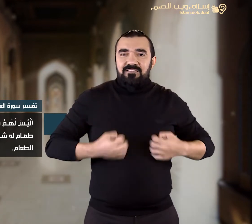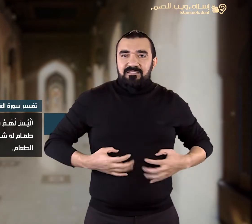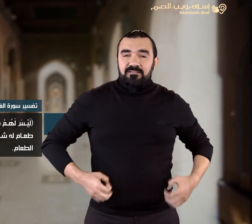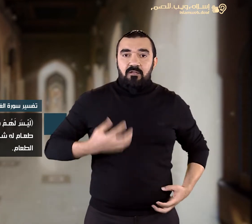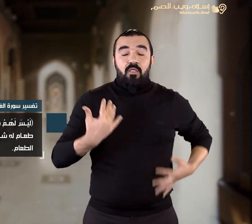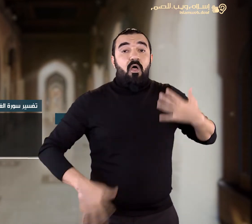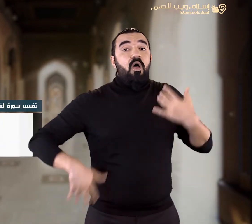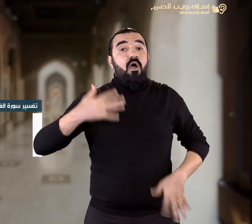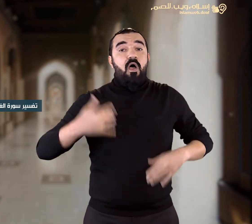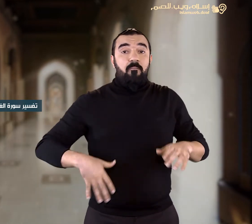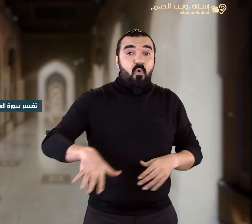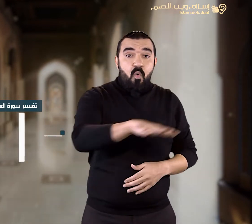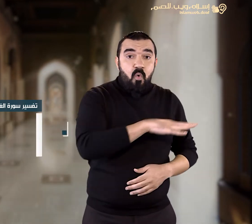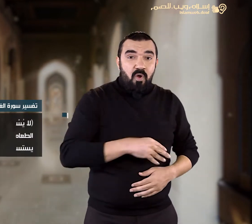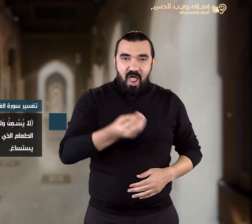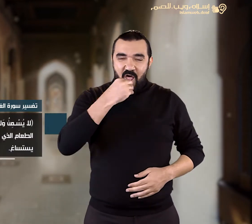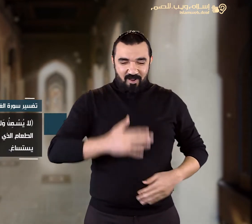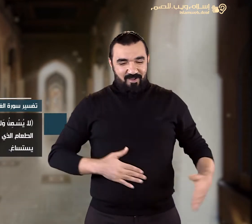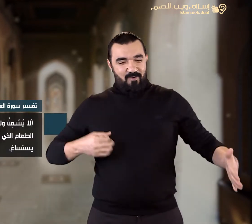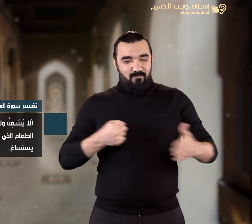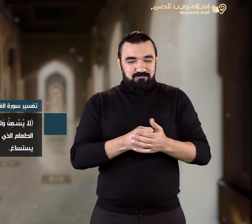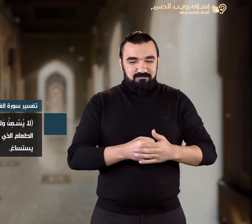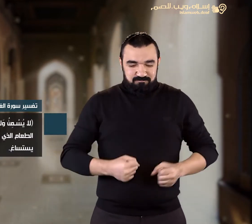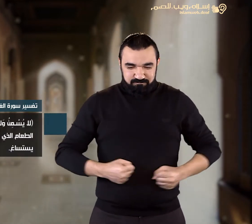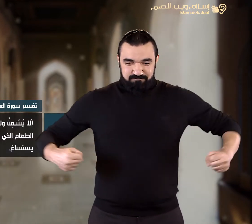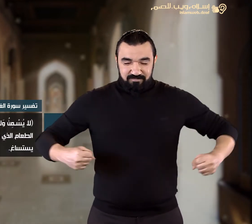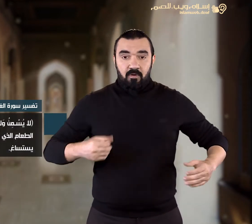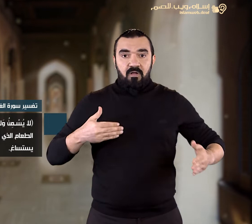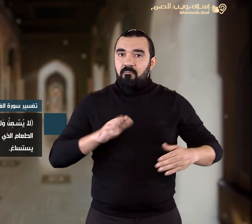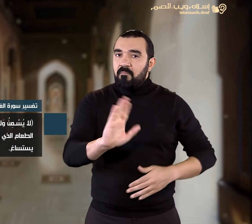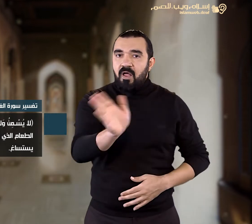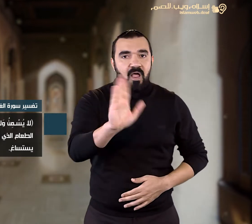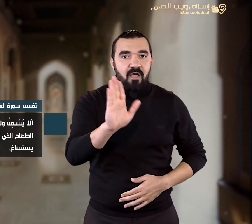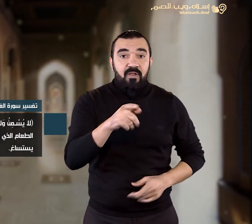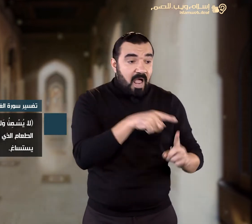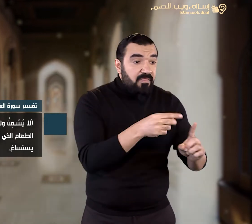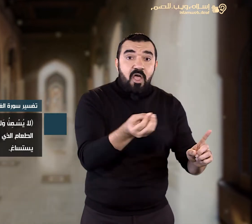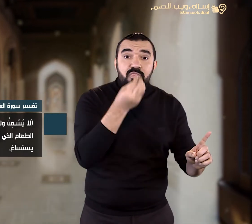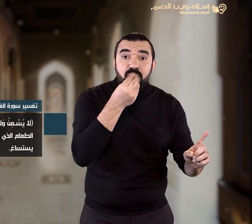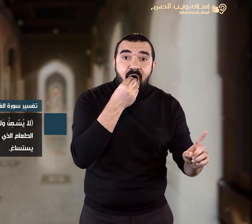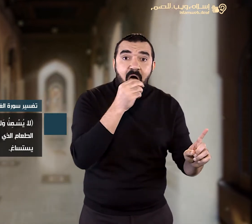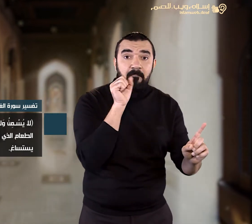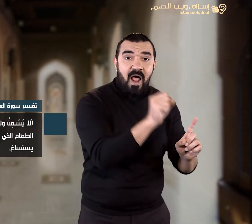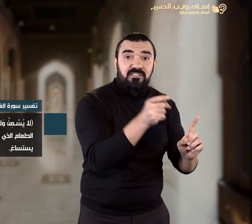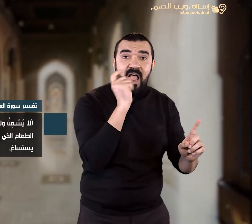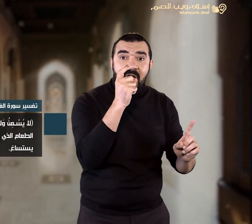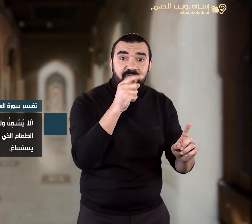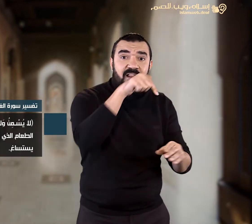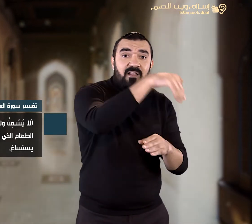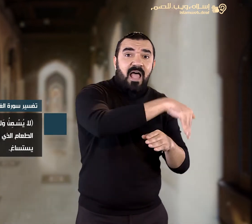وصف ذلك الطعام لا يسمن ولا يغني من جوه أي إن طعامهم ليس من جنس